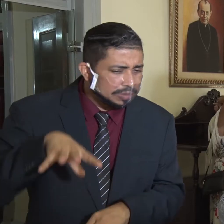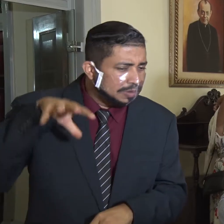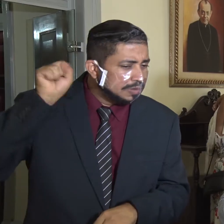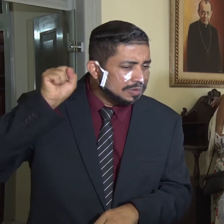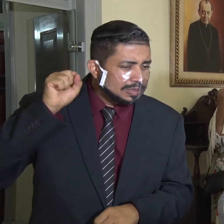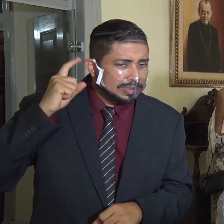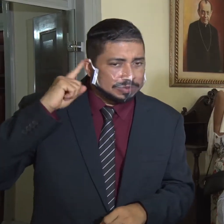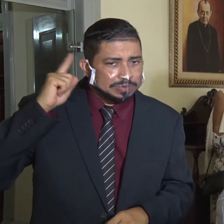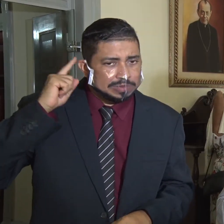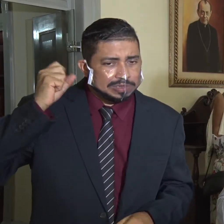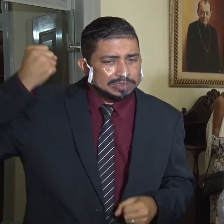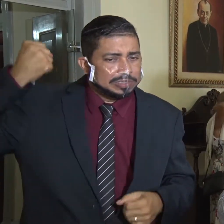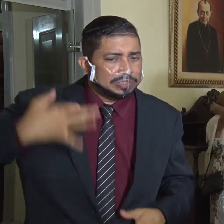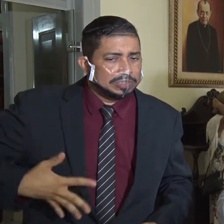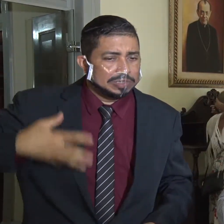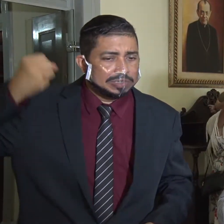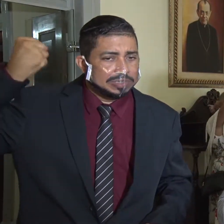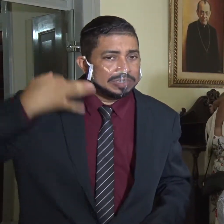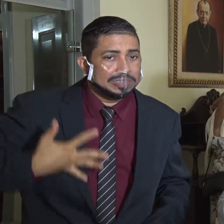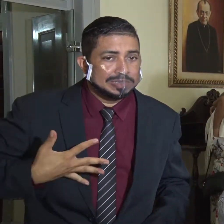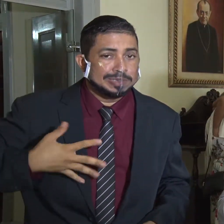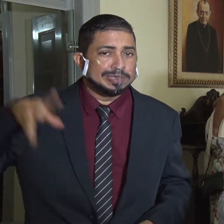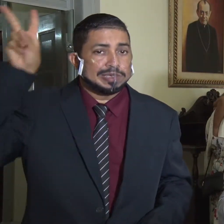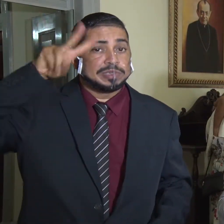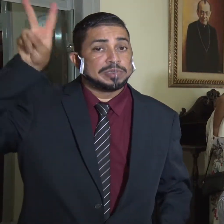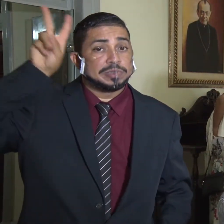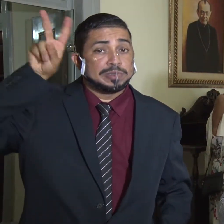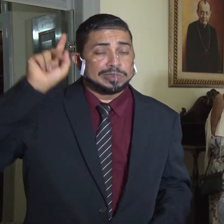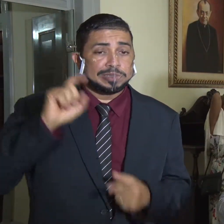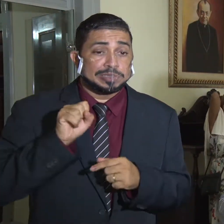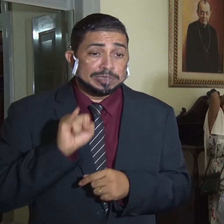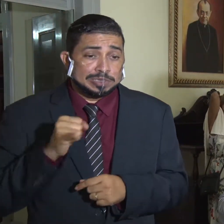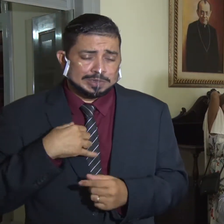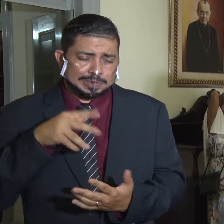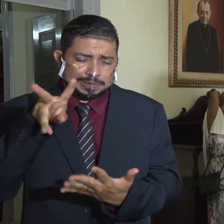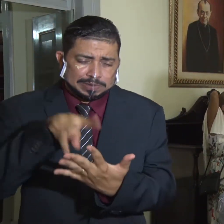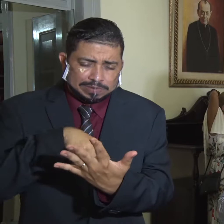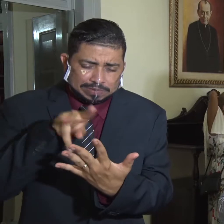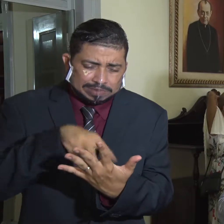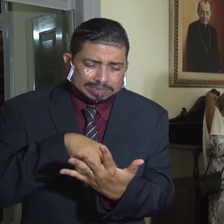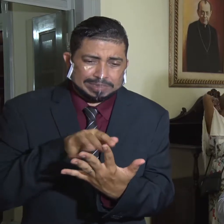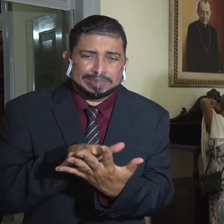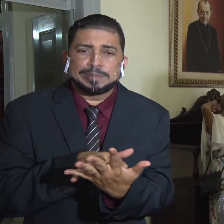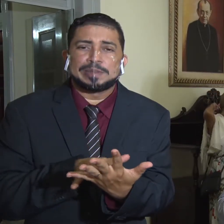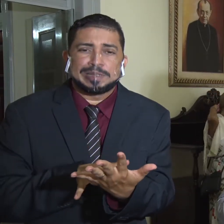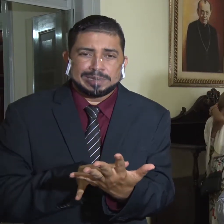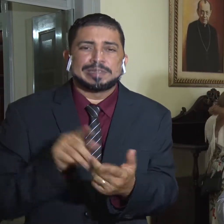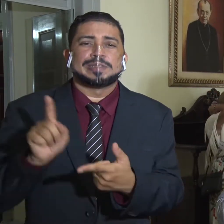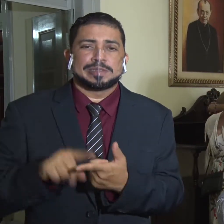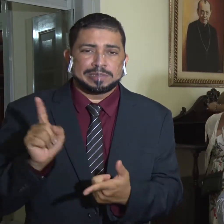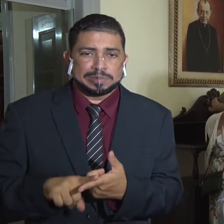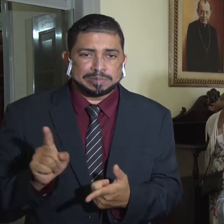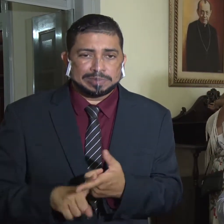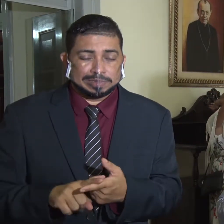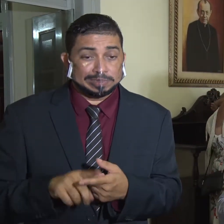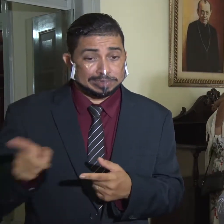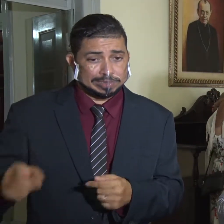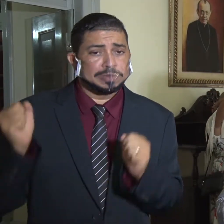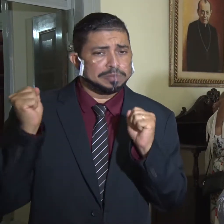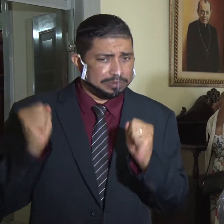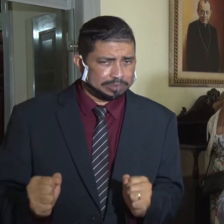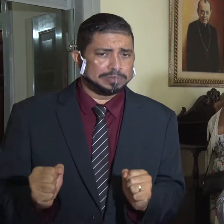audiodescrição a história dela e se quiser ler em braile, inclusive com um recurso, dois recursos que ela